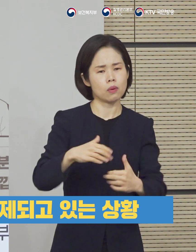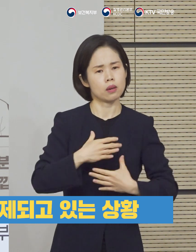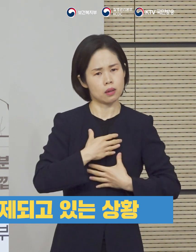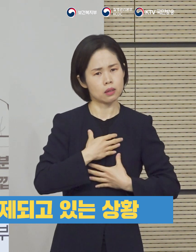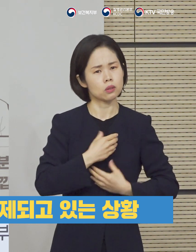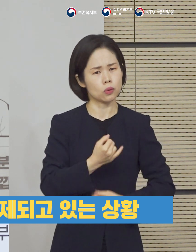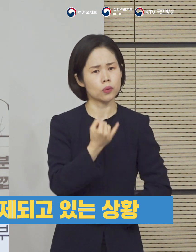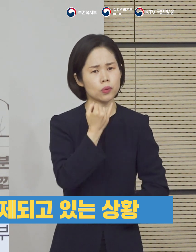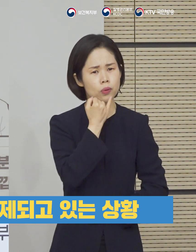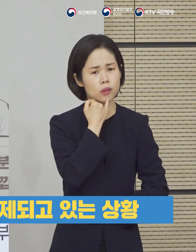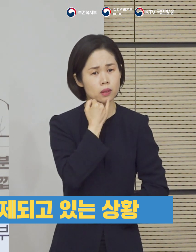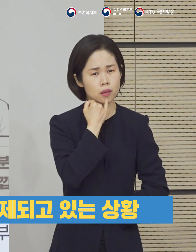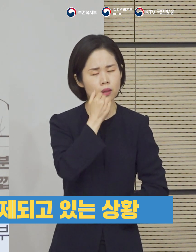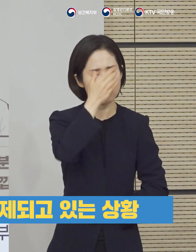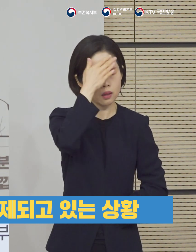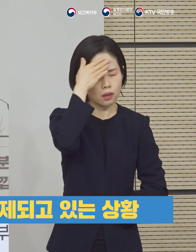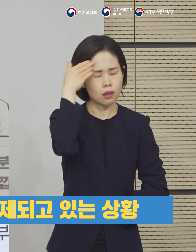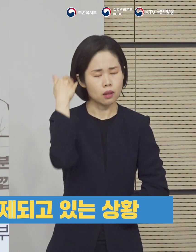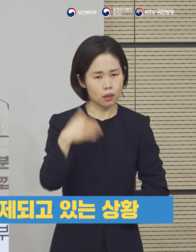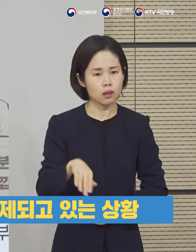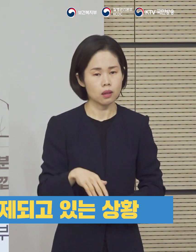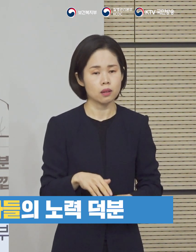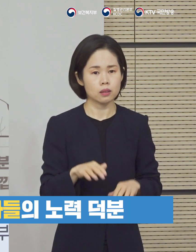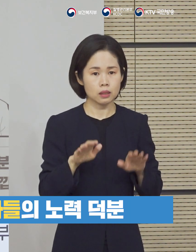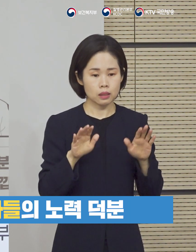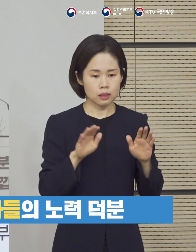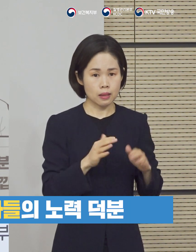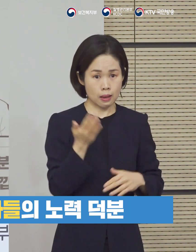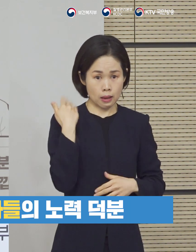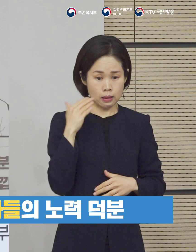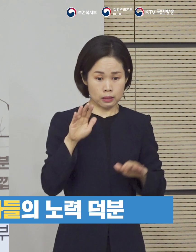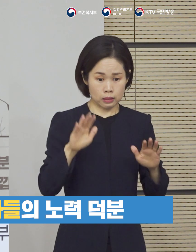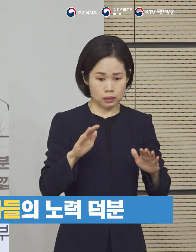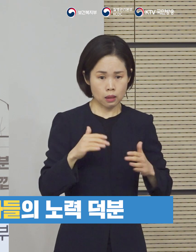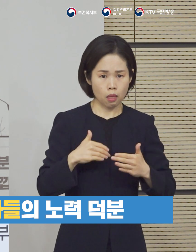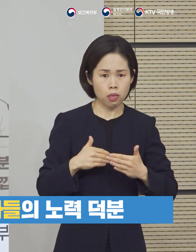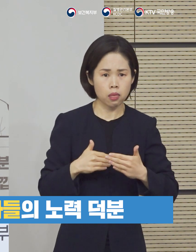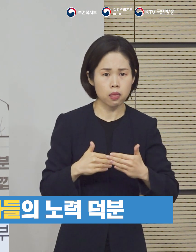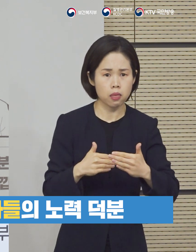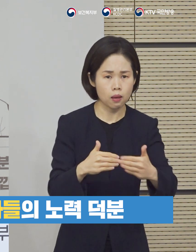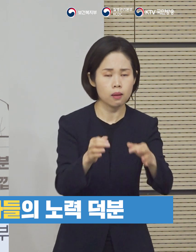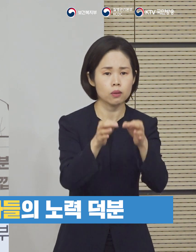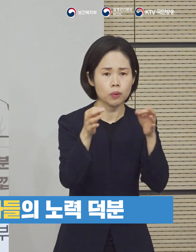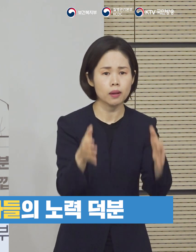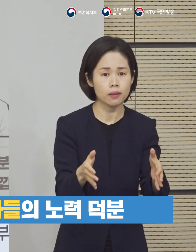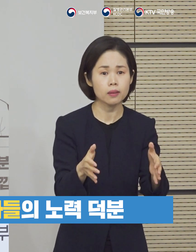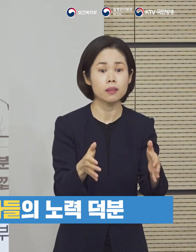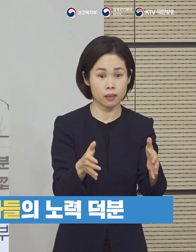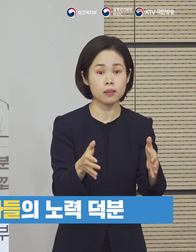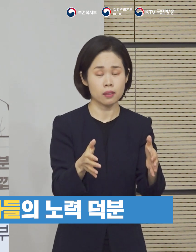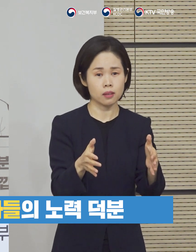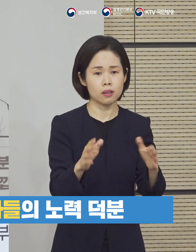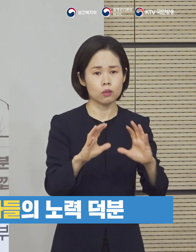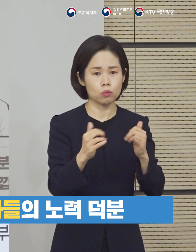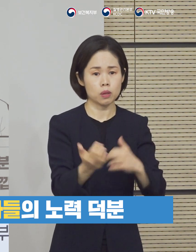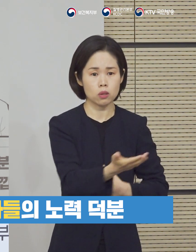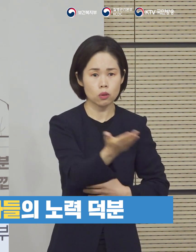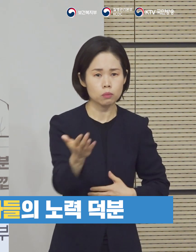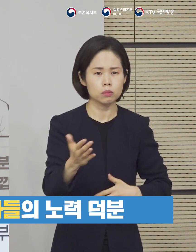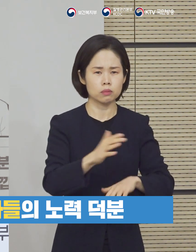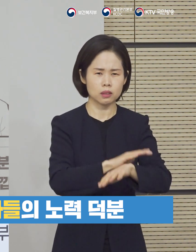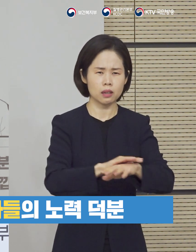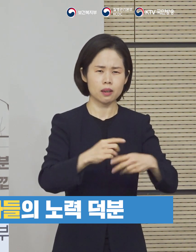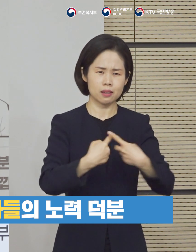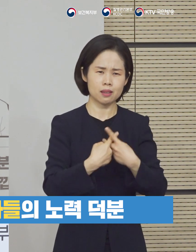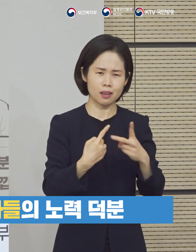평가를 하고 싶습니다. 무엇보다 이 과정까지 오는데 국민들께서 직접 여러 가지